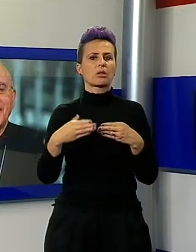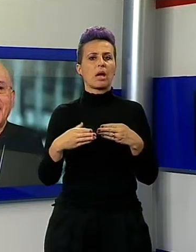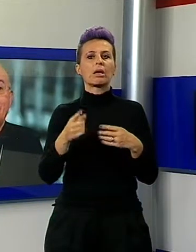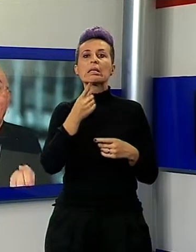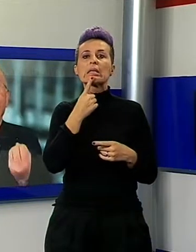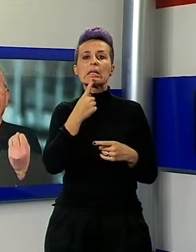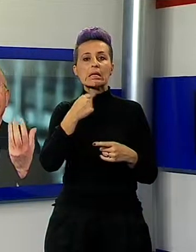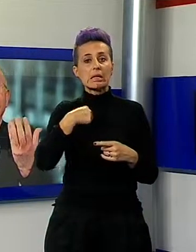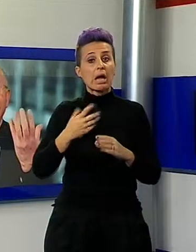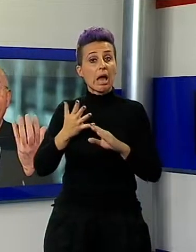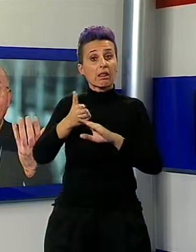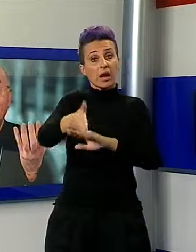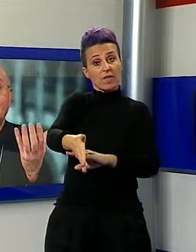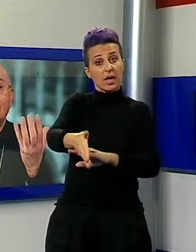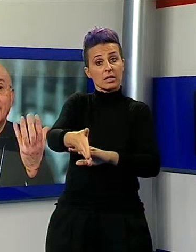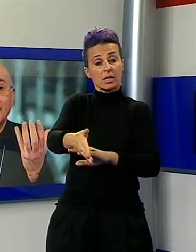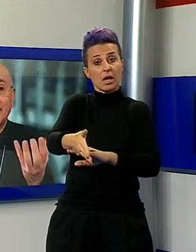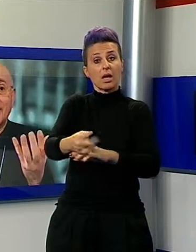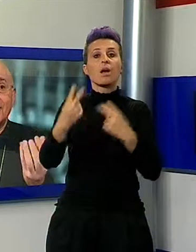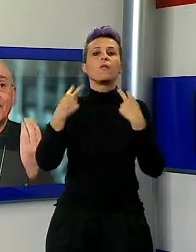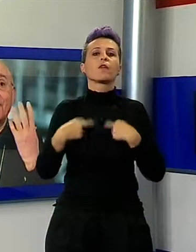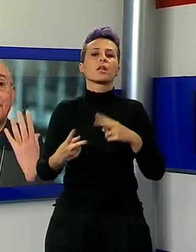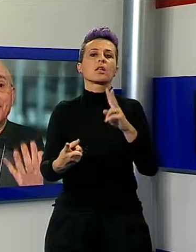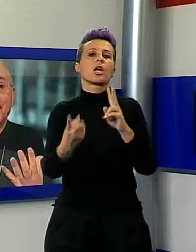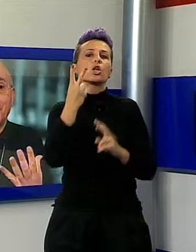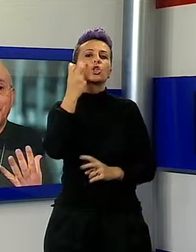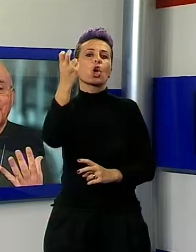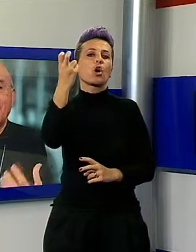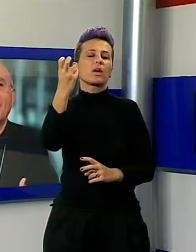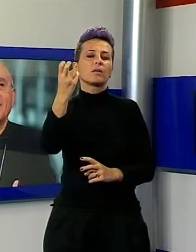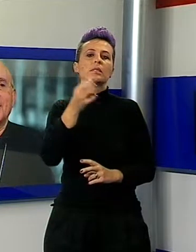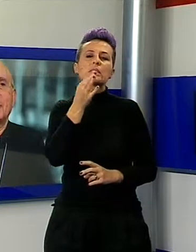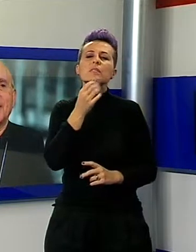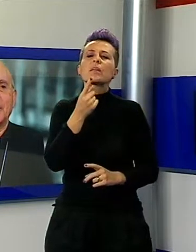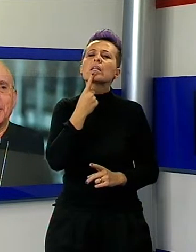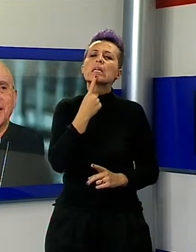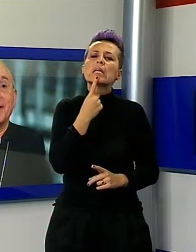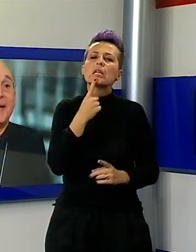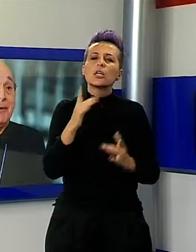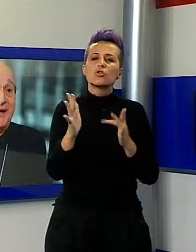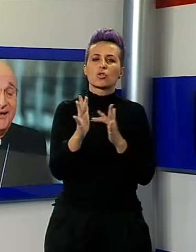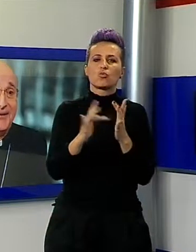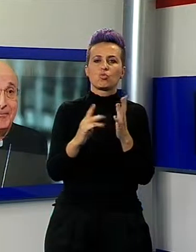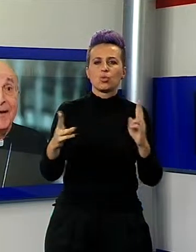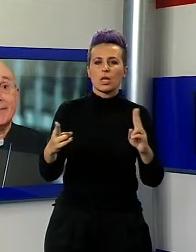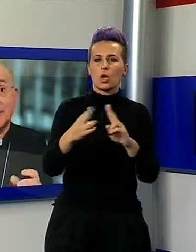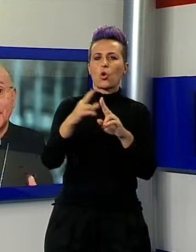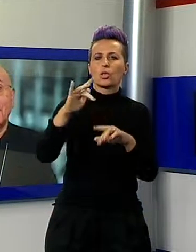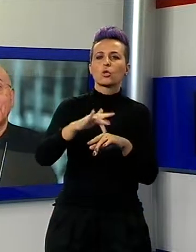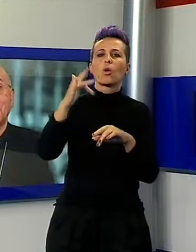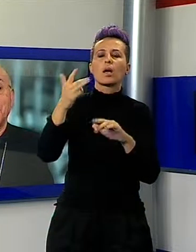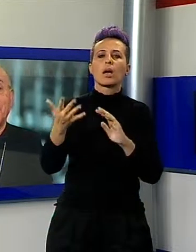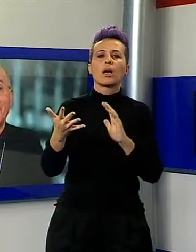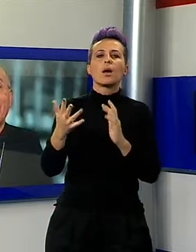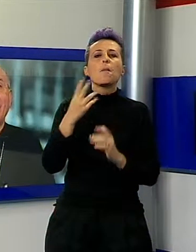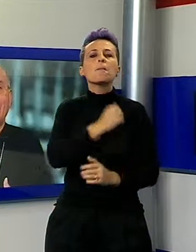allora che trova chi incontra Cristo, trova misericordia. Dio è un Dio accogliente, è Padre. Ma tutto